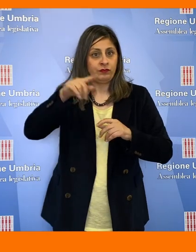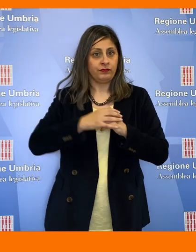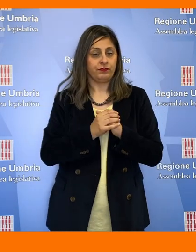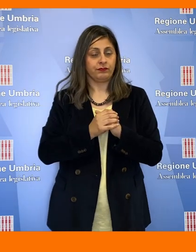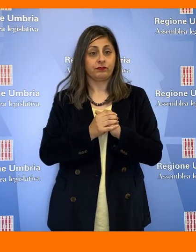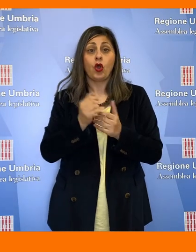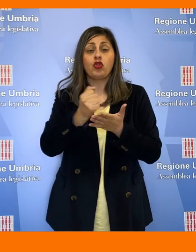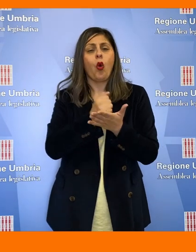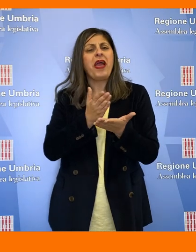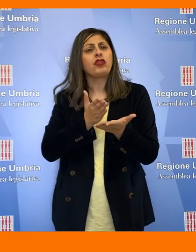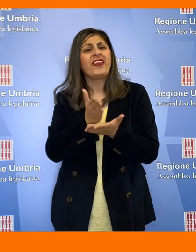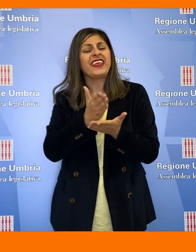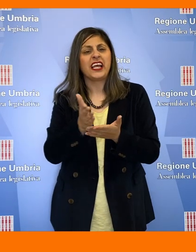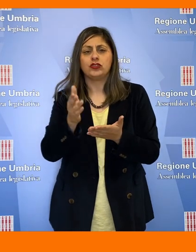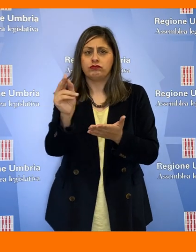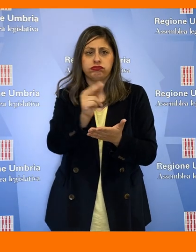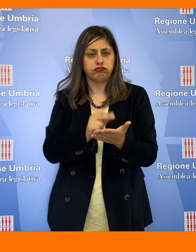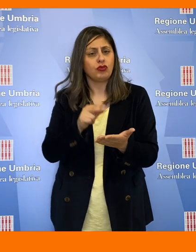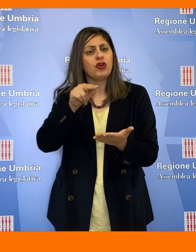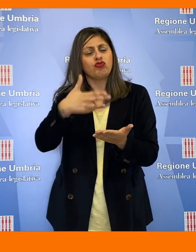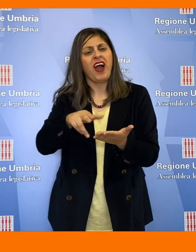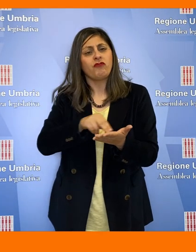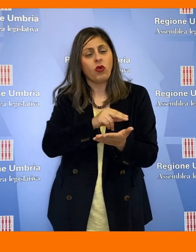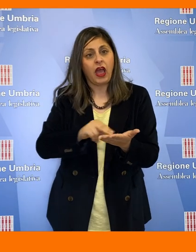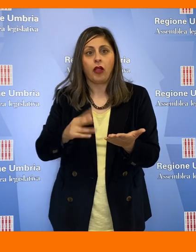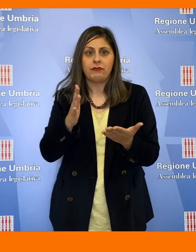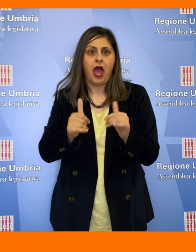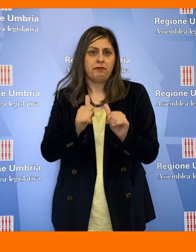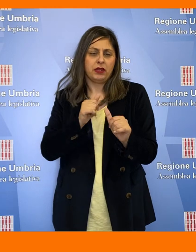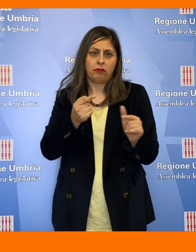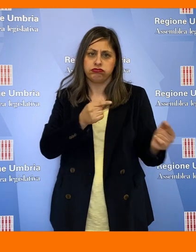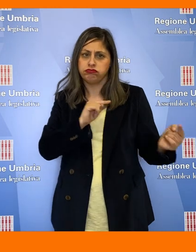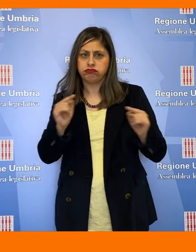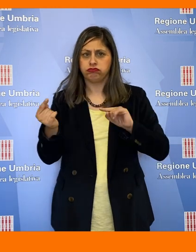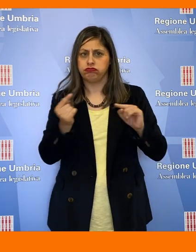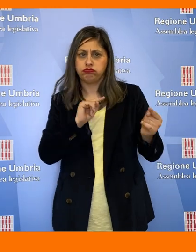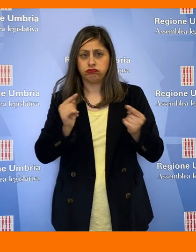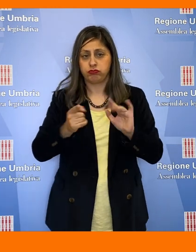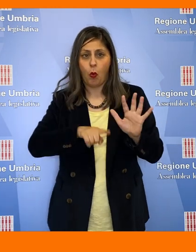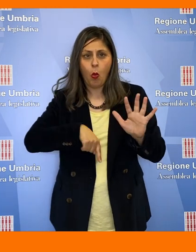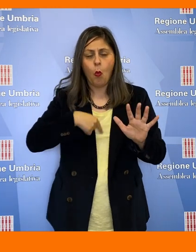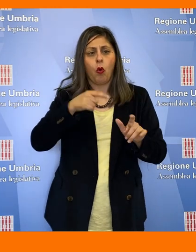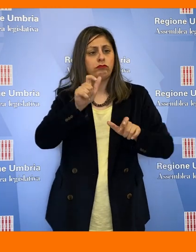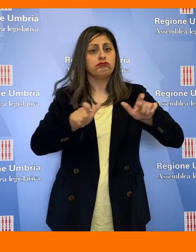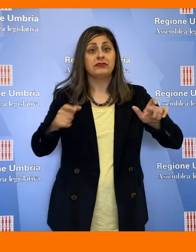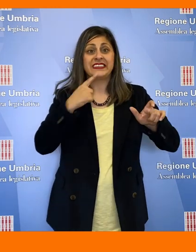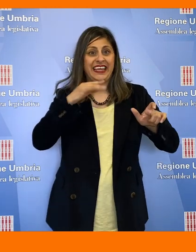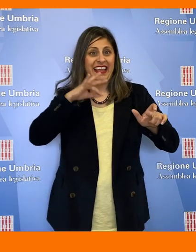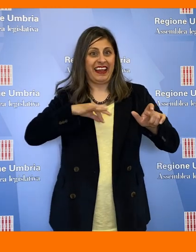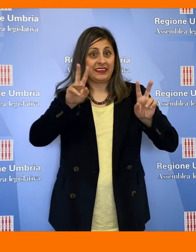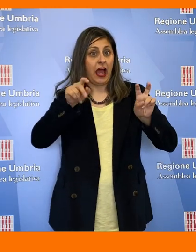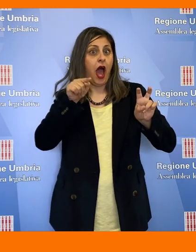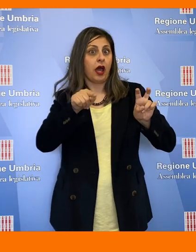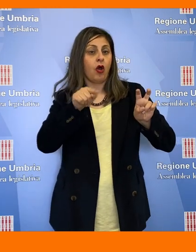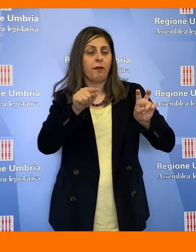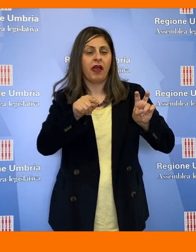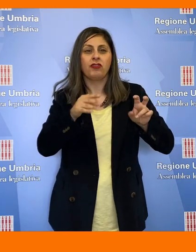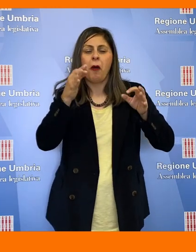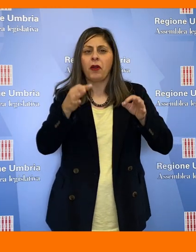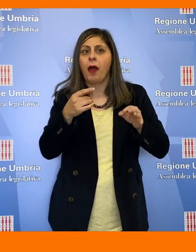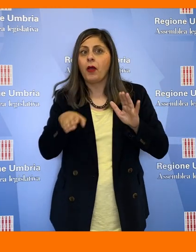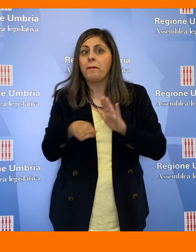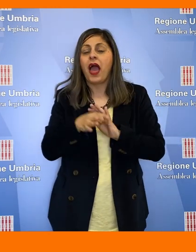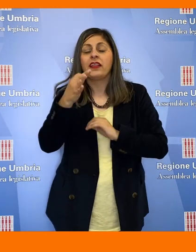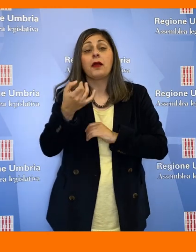Nel documento di indirizzo predisposto e votato, dopo un percorso particolarmente partecipato dai vari soggetti interessati alla materia, a